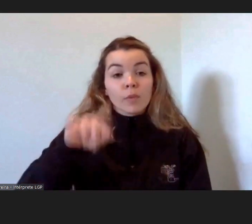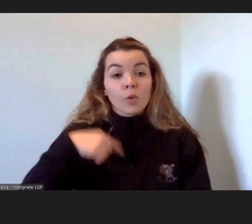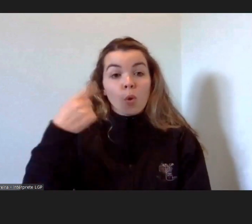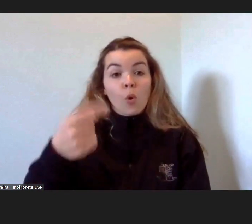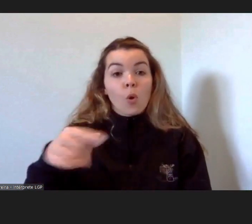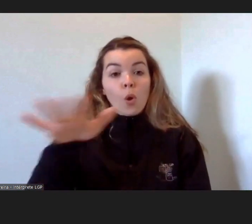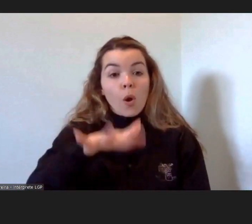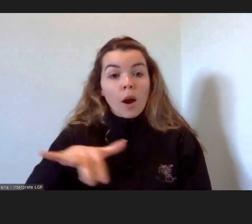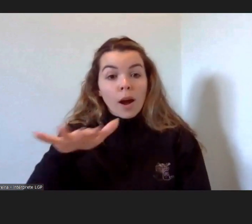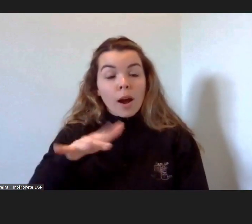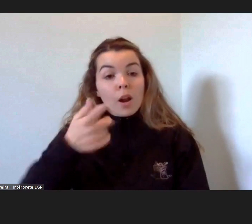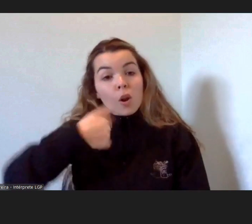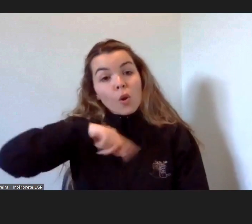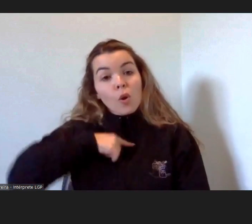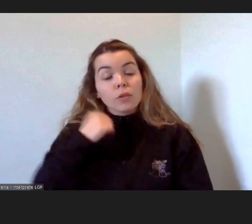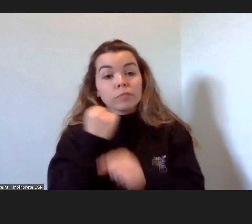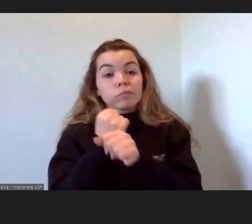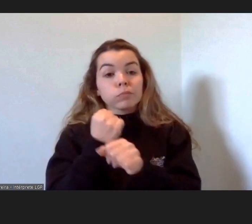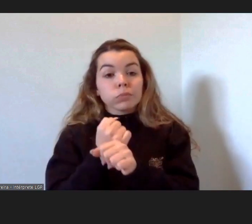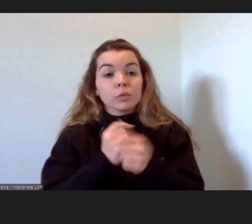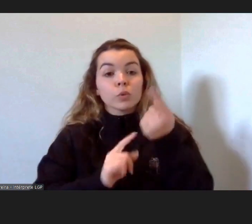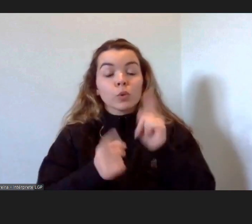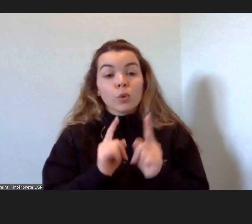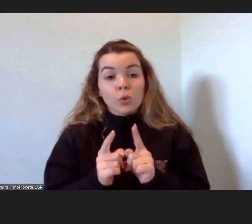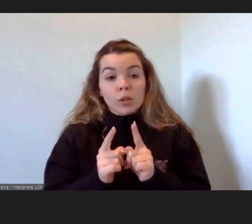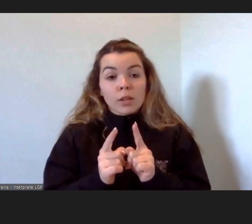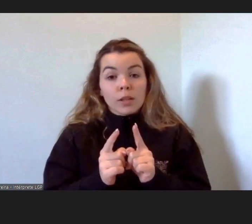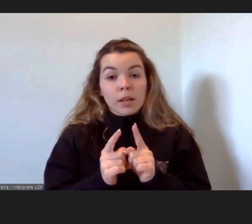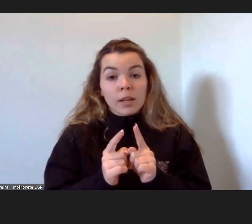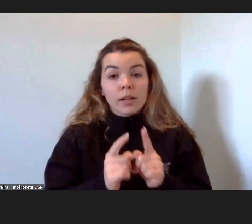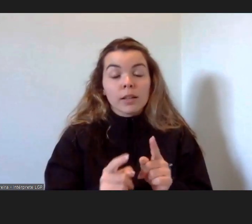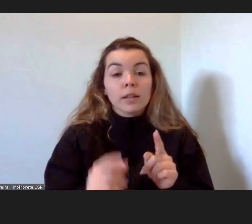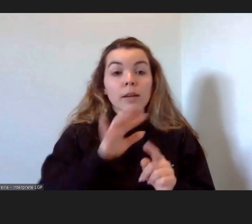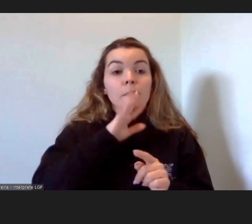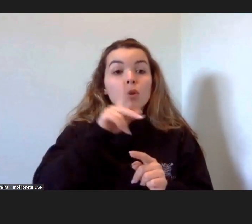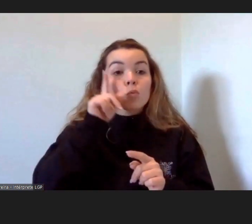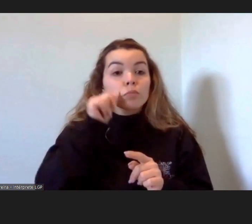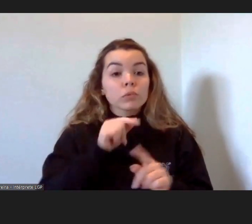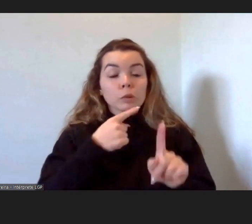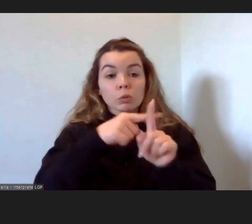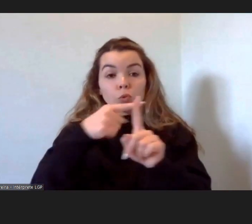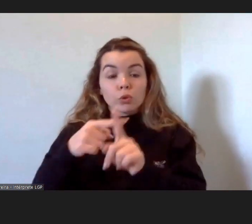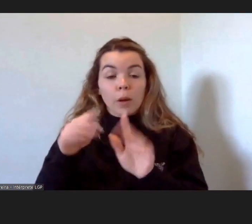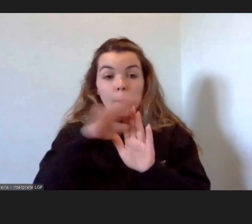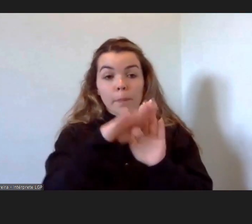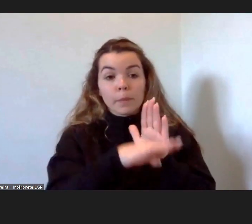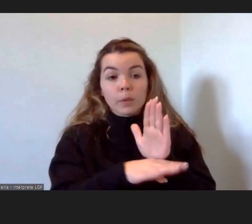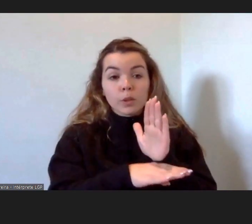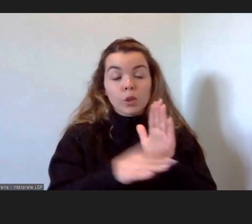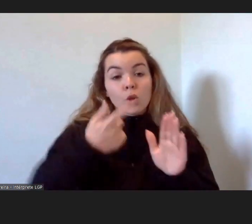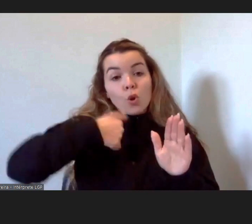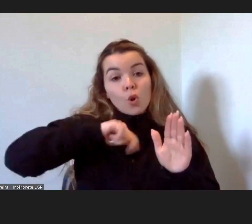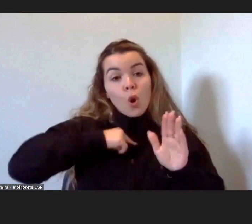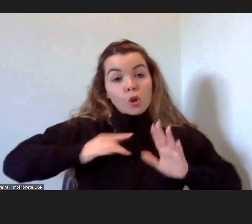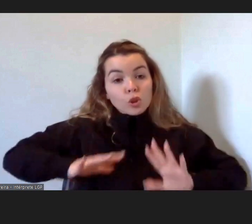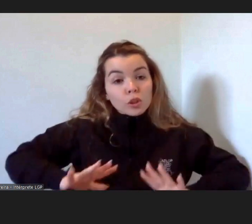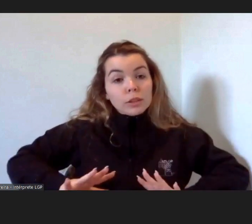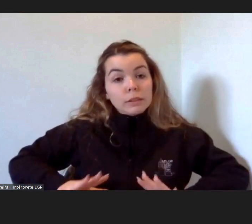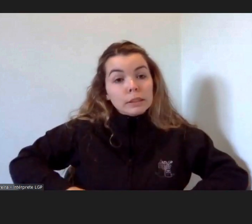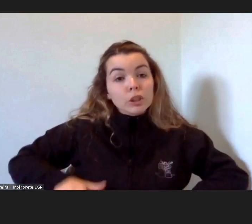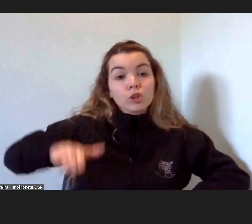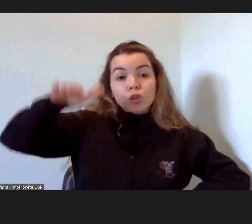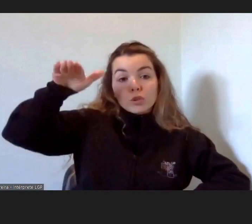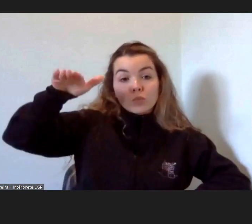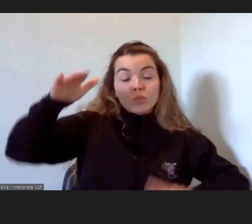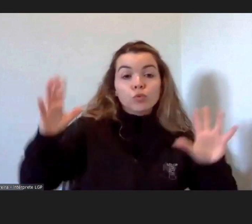áreas também que estamos a trabalhar é a parentalidade positiva através de um programa que se designa de crescermos juntos. Por quê? Porque para